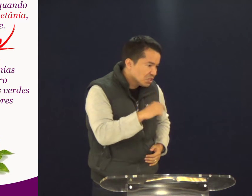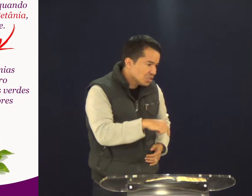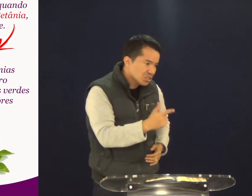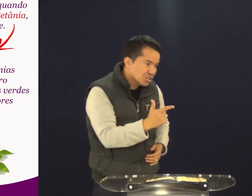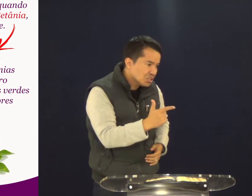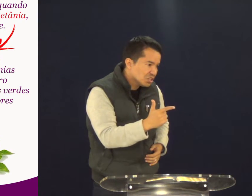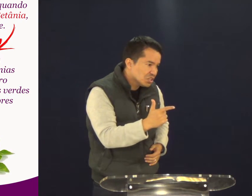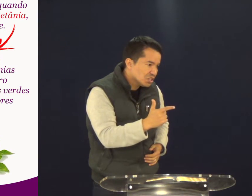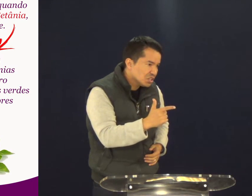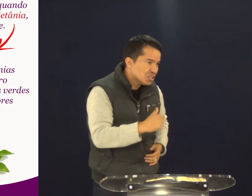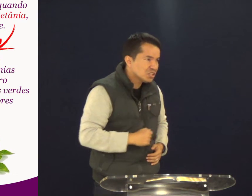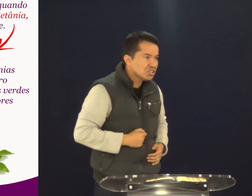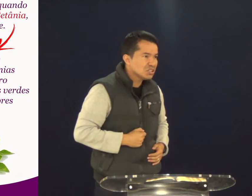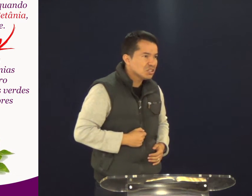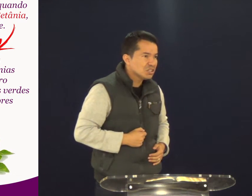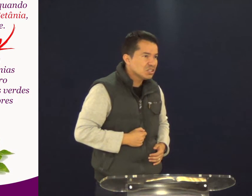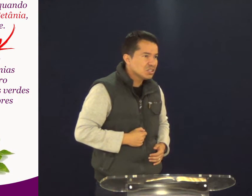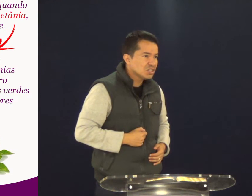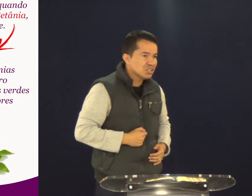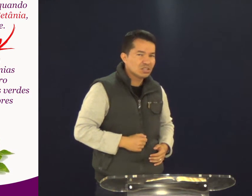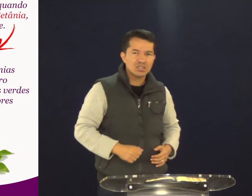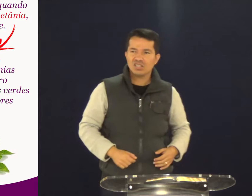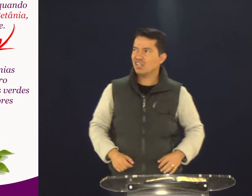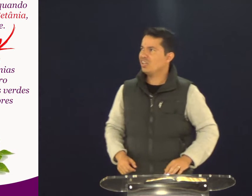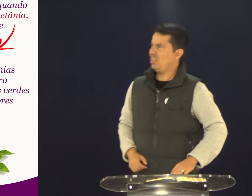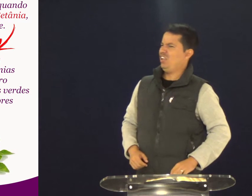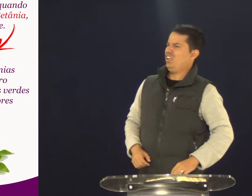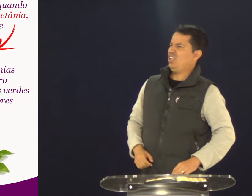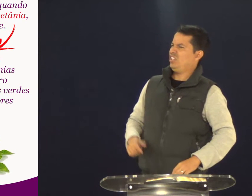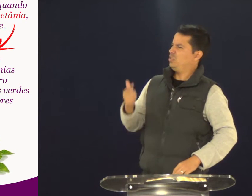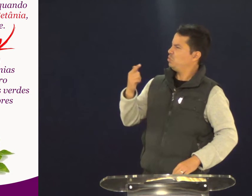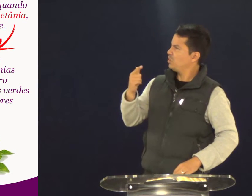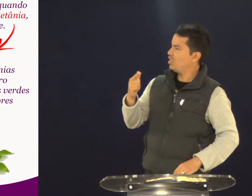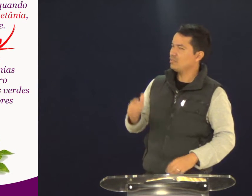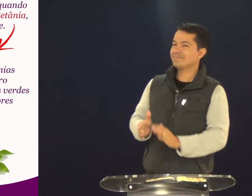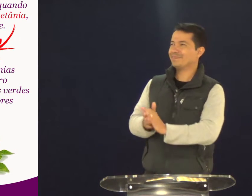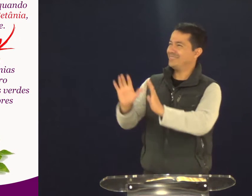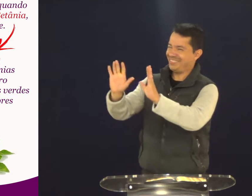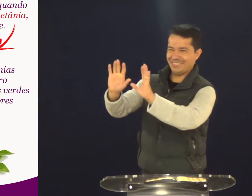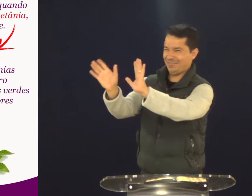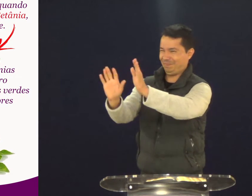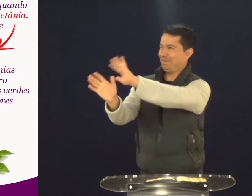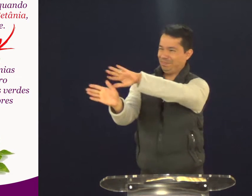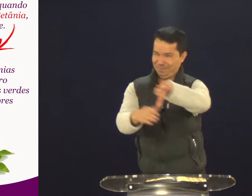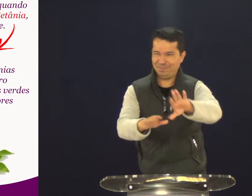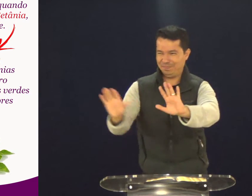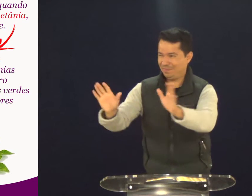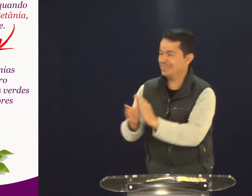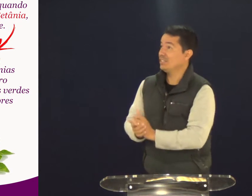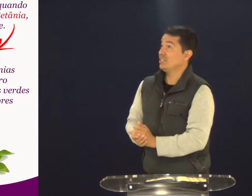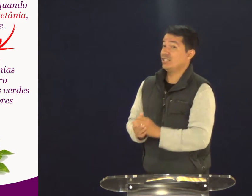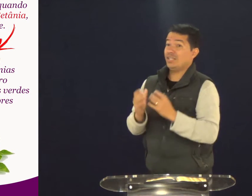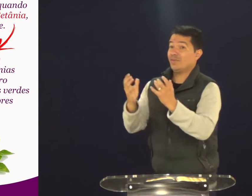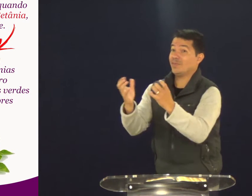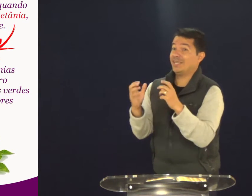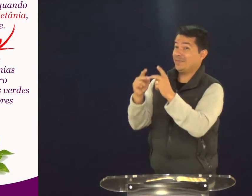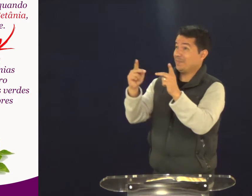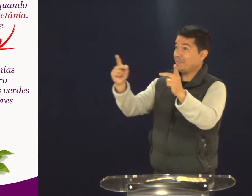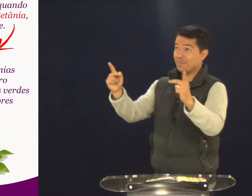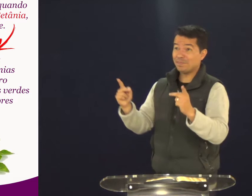Desculpa. Eu não tenho. Não tenho. O quê? Não tem? Tudo bem. Não tem problema. Vamos pedir outra coisa.